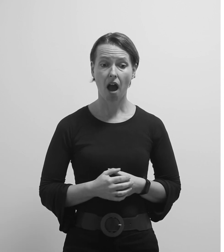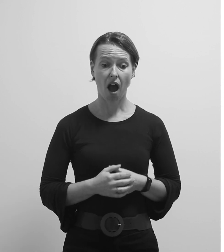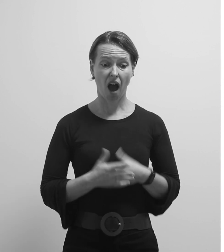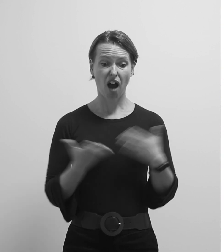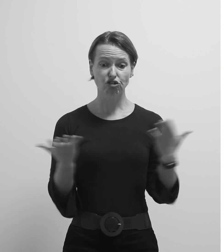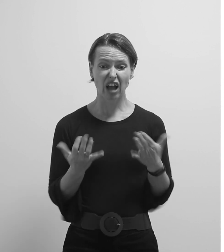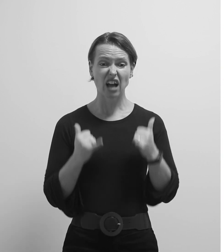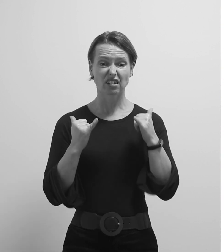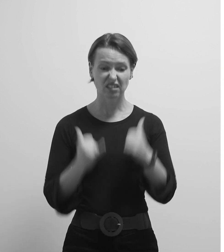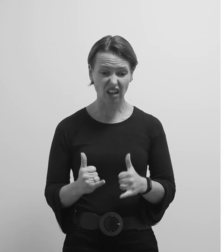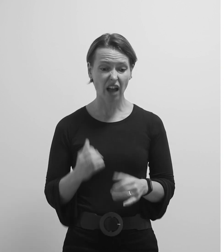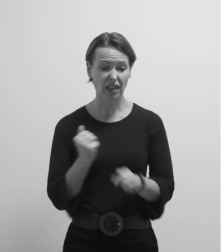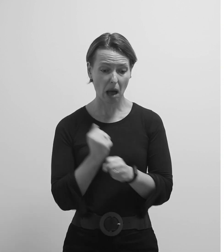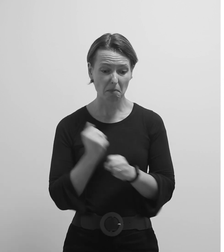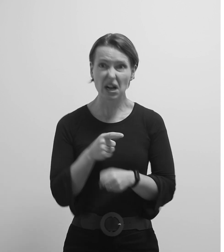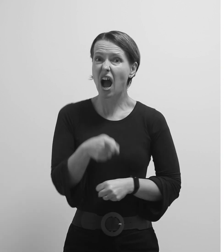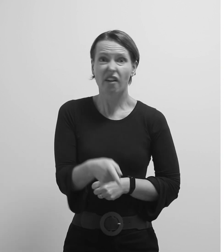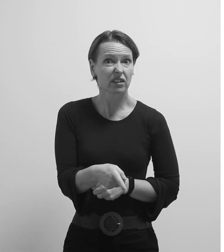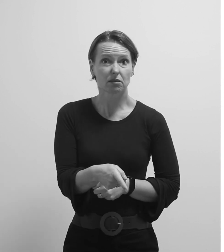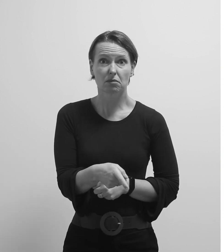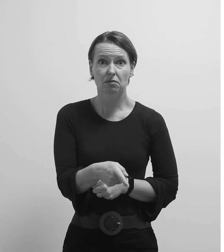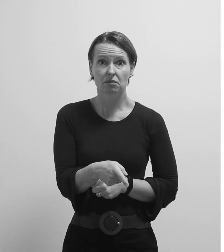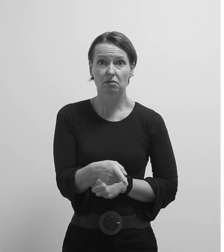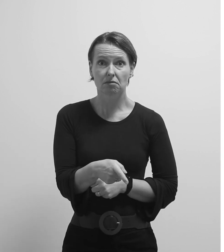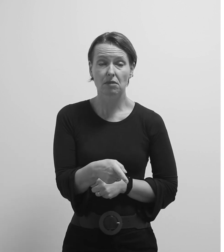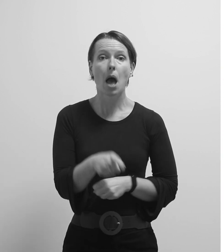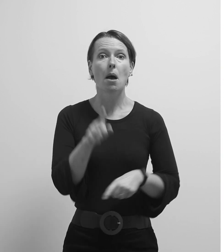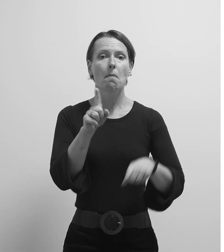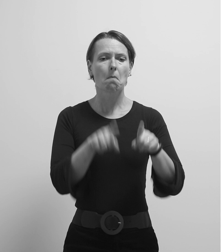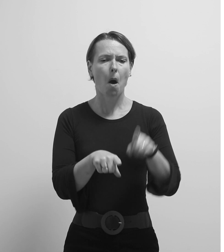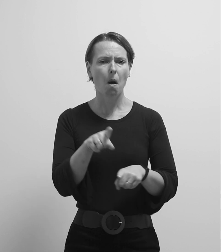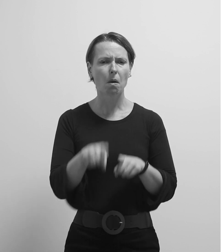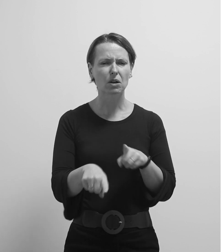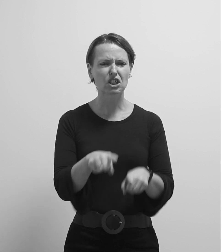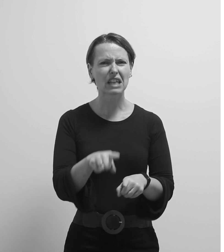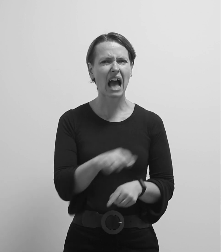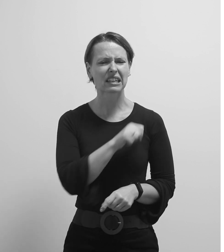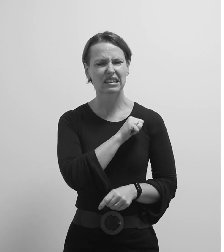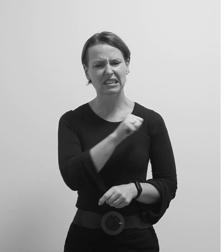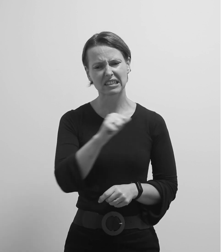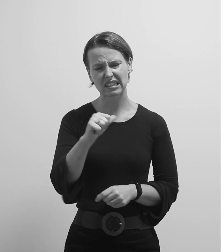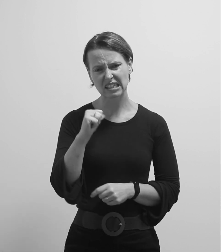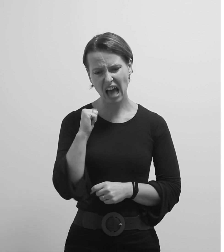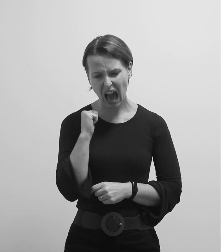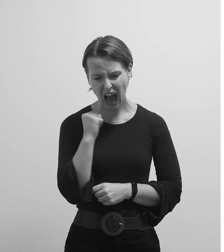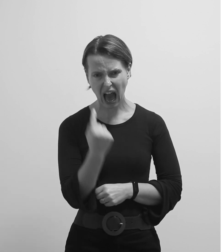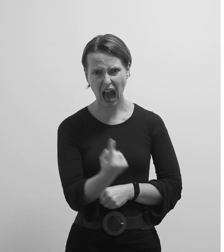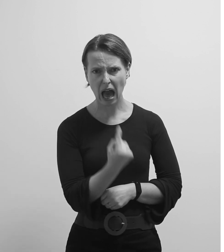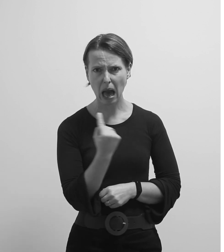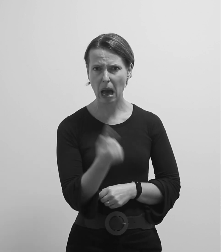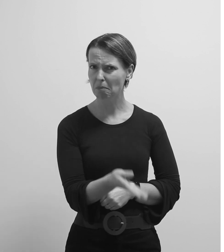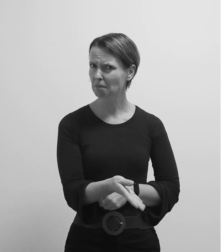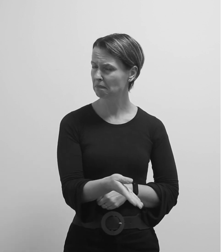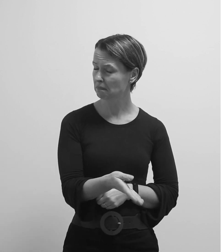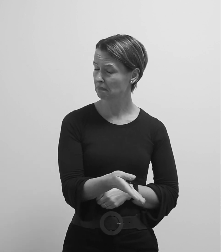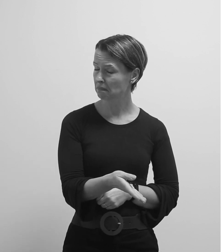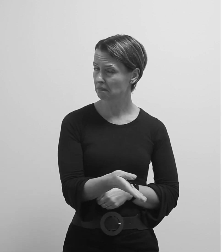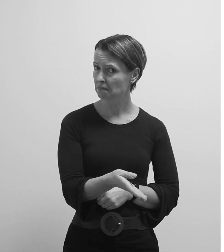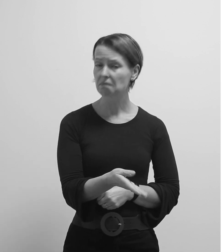Što ću sada s tim gnomom? Možda se osjeća usamljeno u toj staklenci.